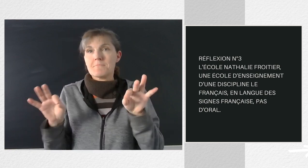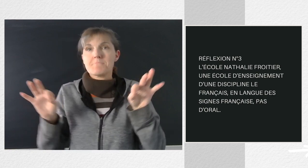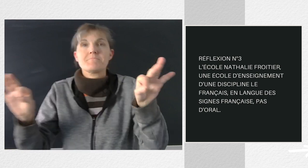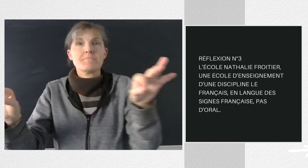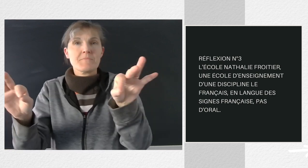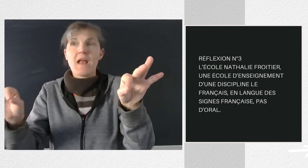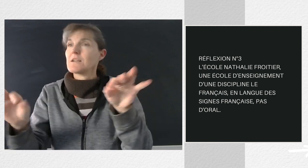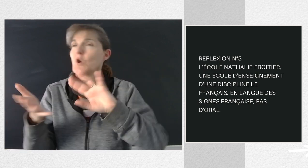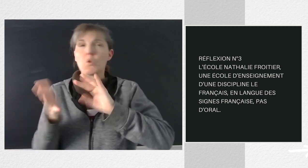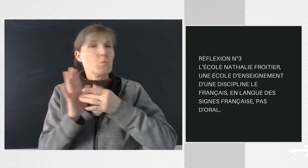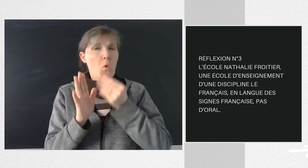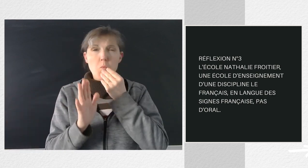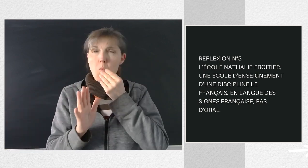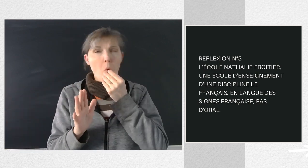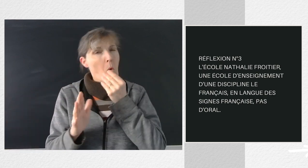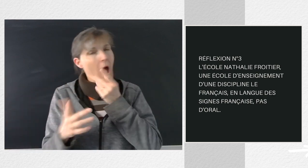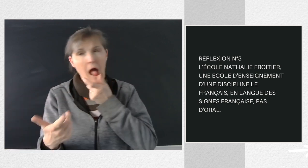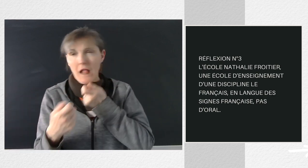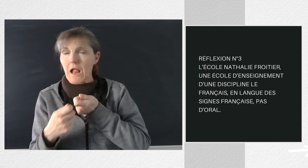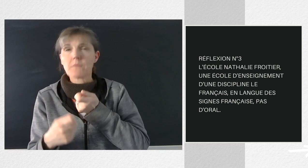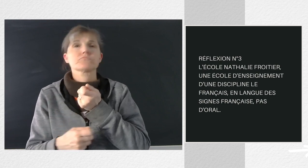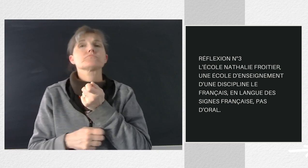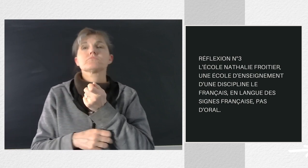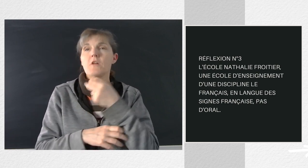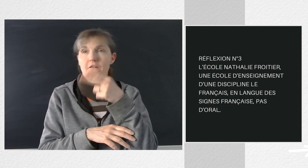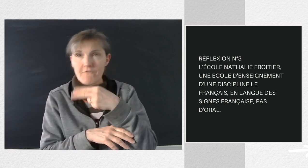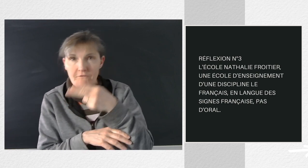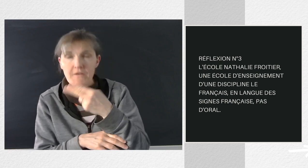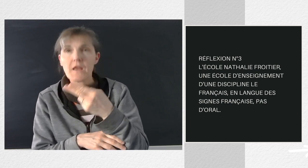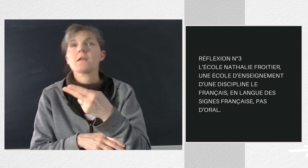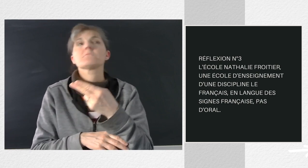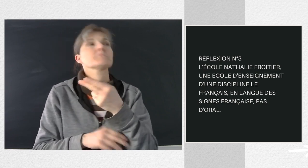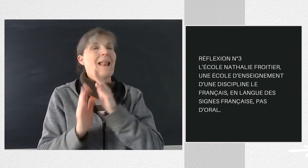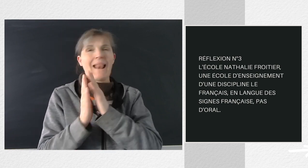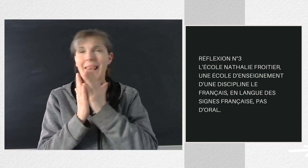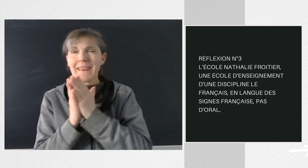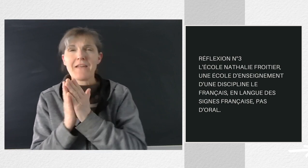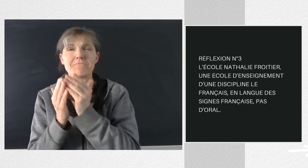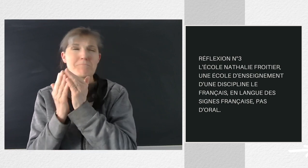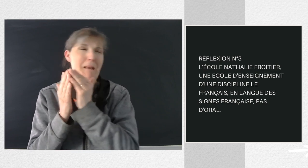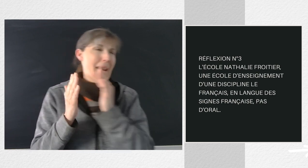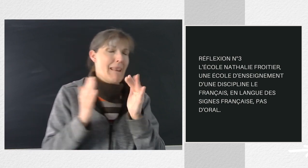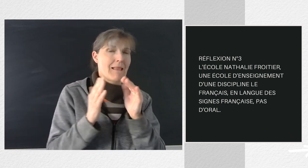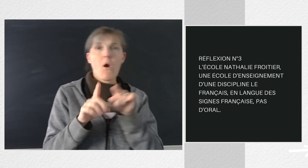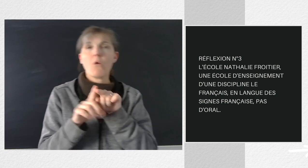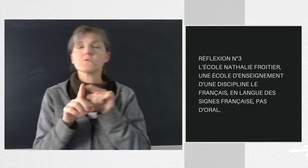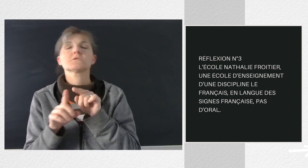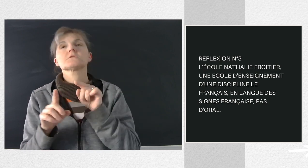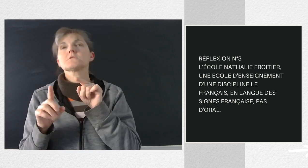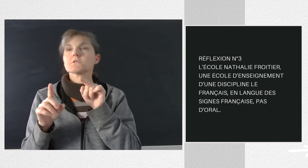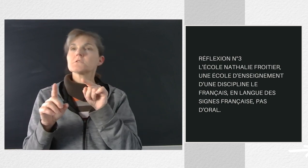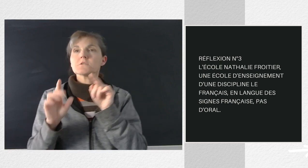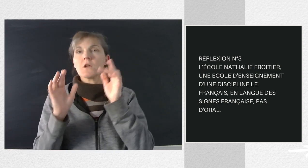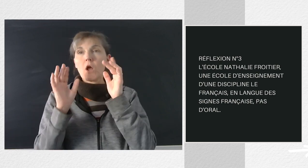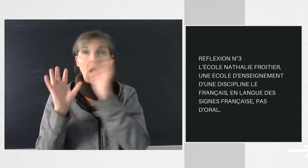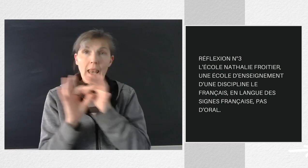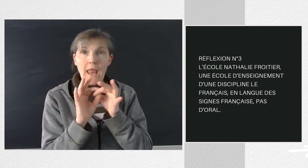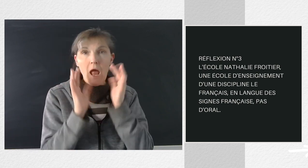tout le nécessaire pour filmer, enregistrer, produire du contenu, des ressources biographiques en lien avec la culture générale